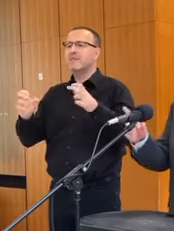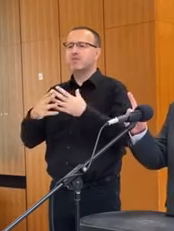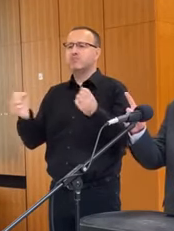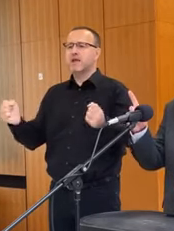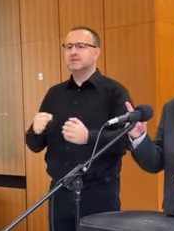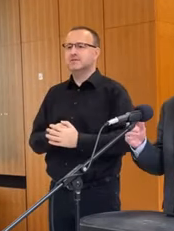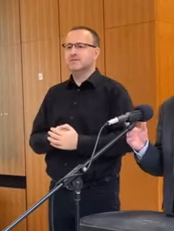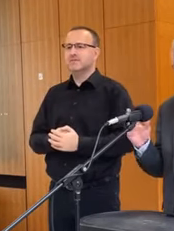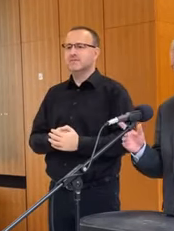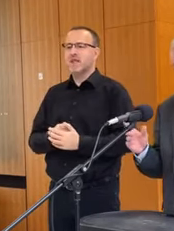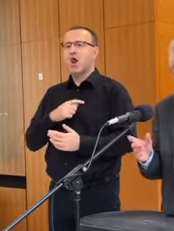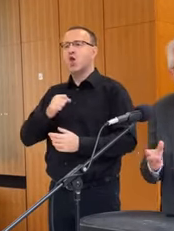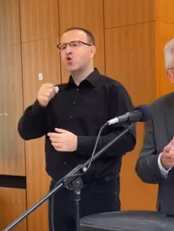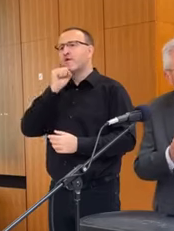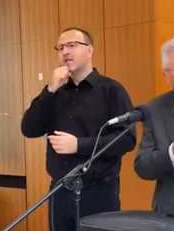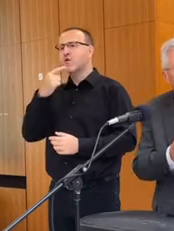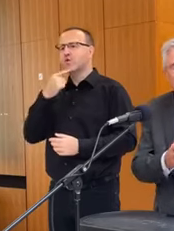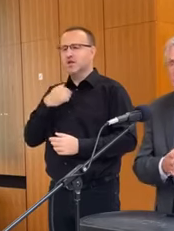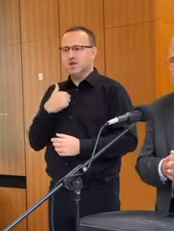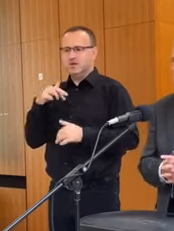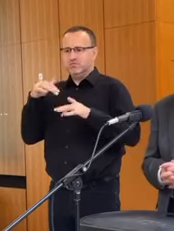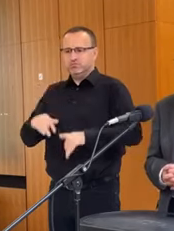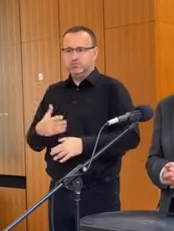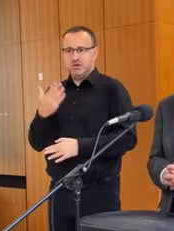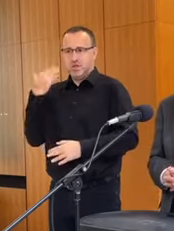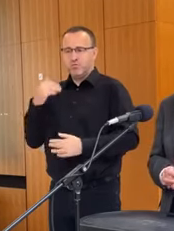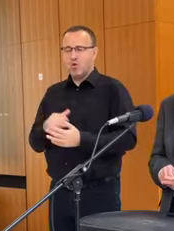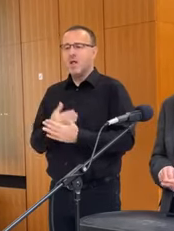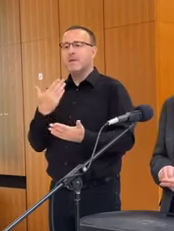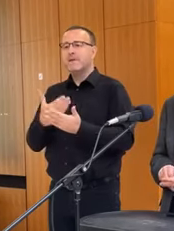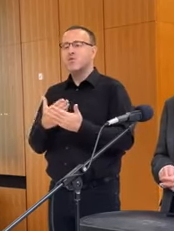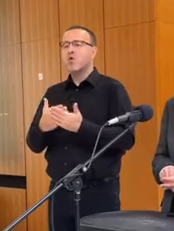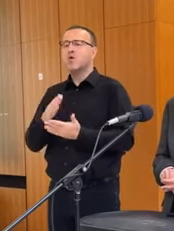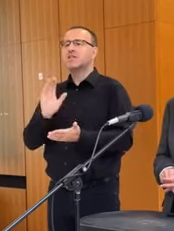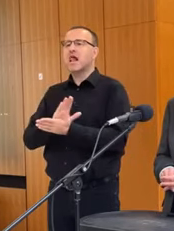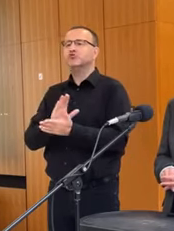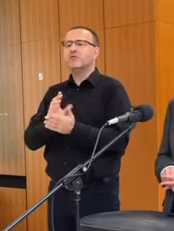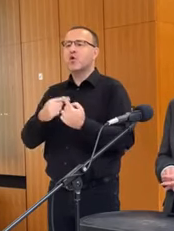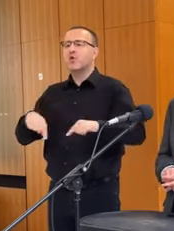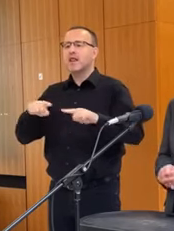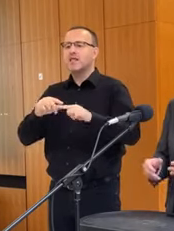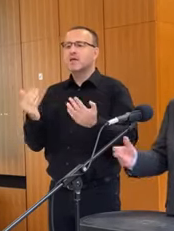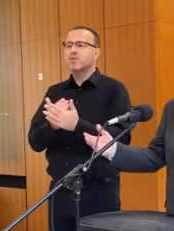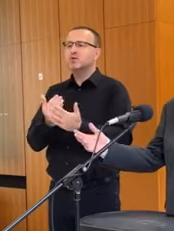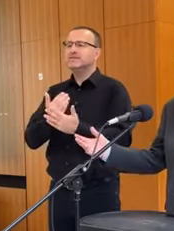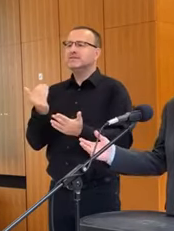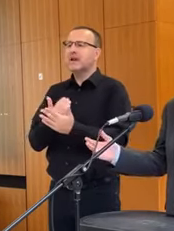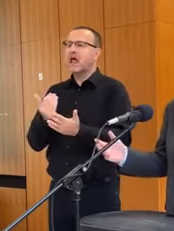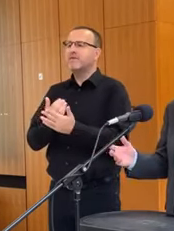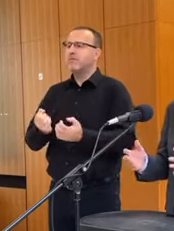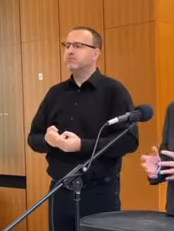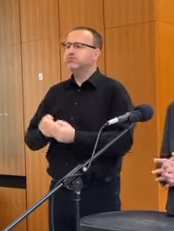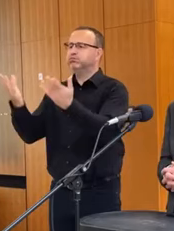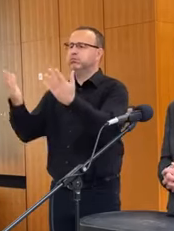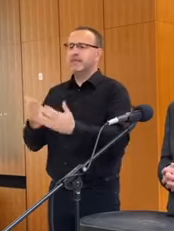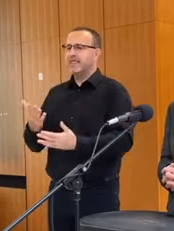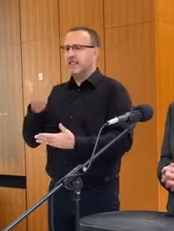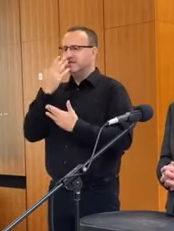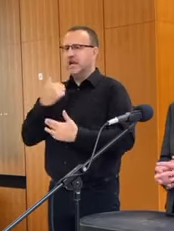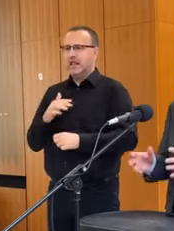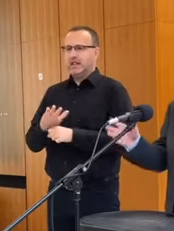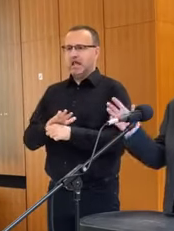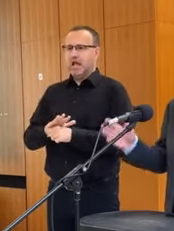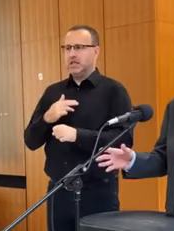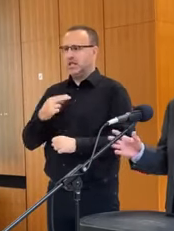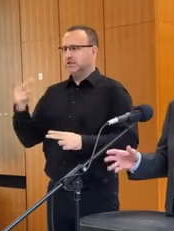Práve preto som požiadal tlačové oddelenie, aby vydalo tlačovú správu, aby to nevyzeralo, že sa stretávame tajne